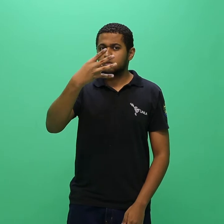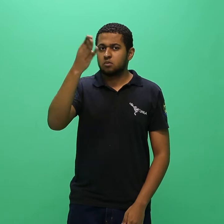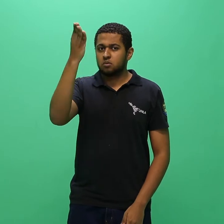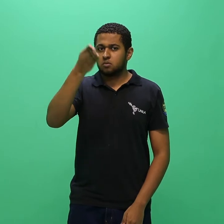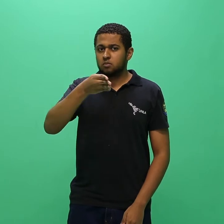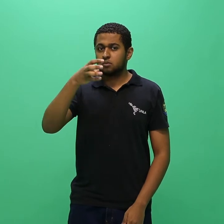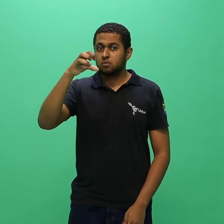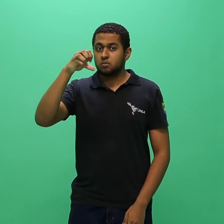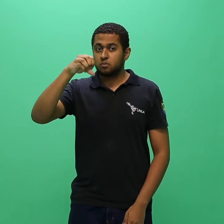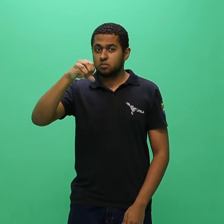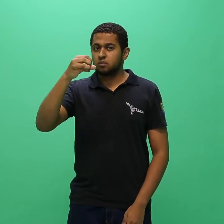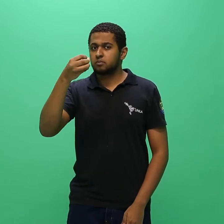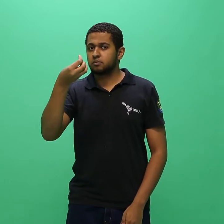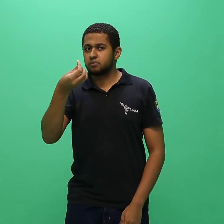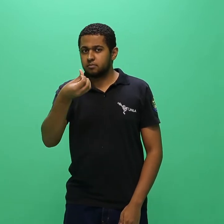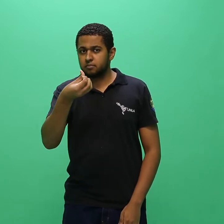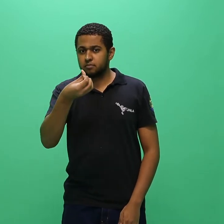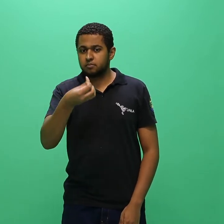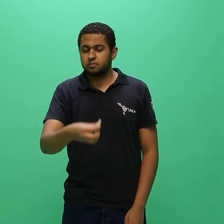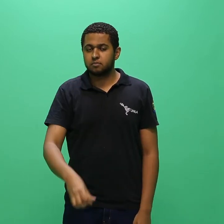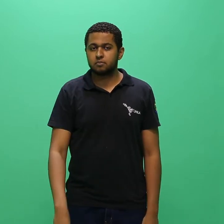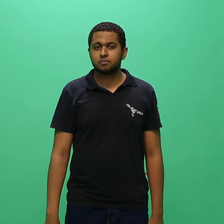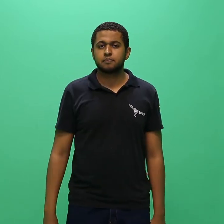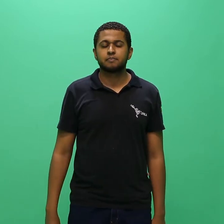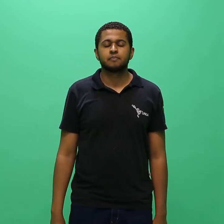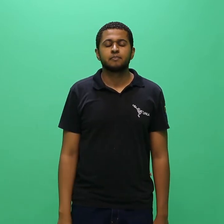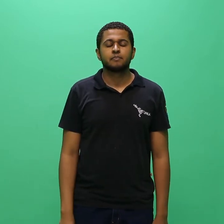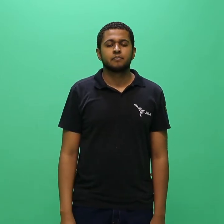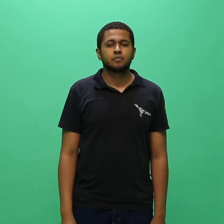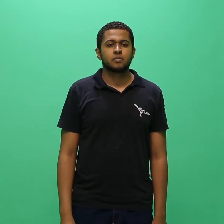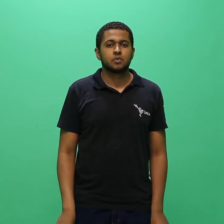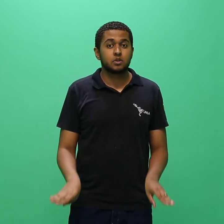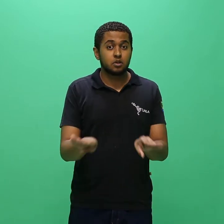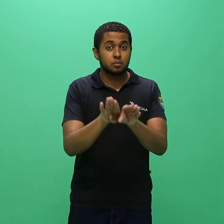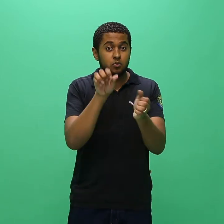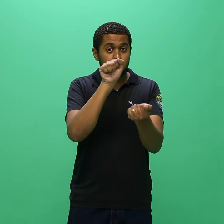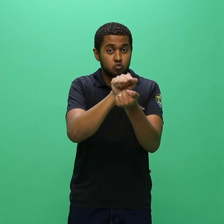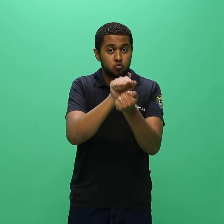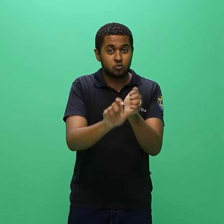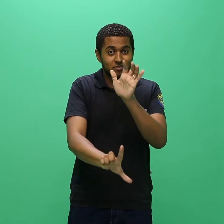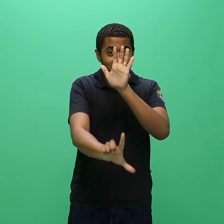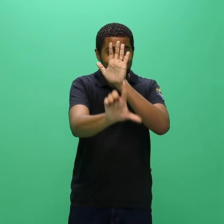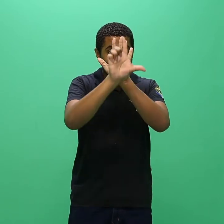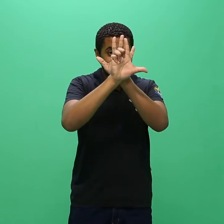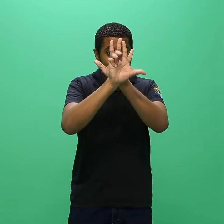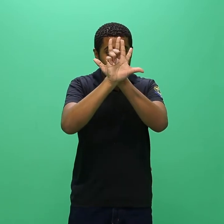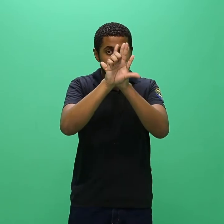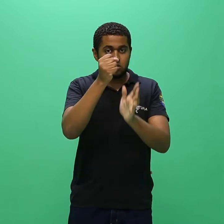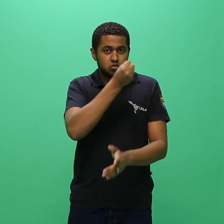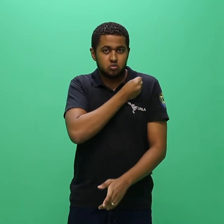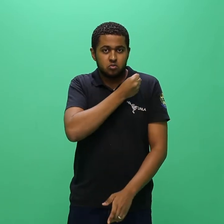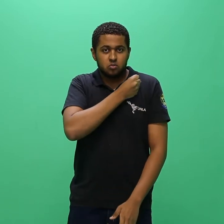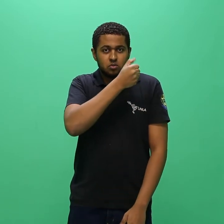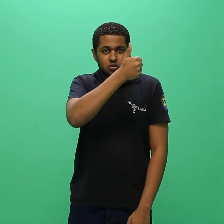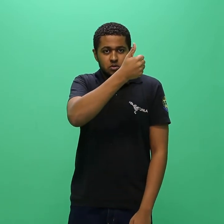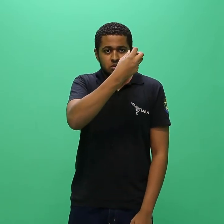96, acrescido pela Lei nº 13.184, de 2015, a qual